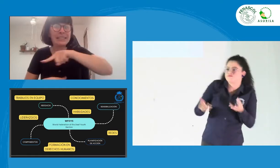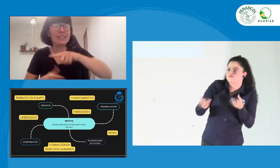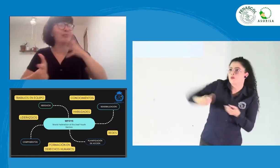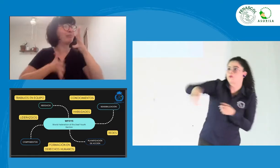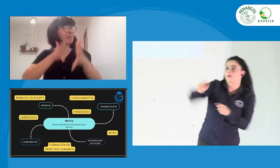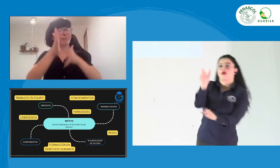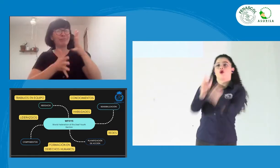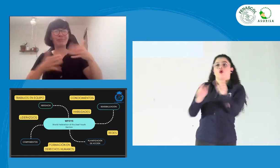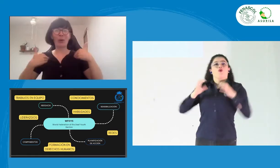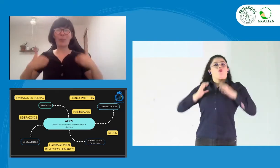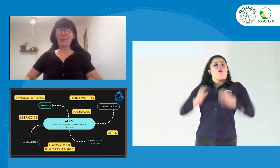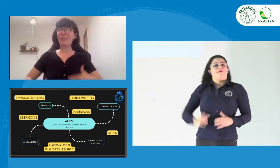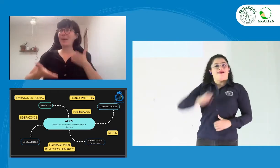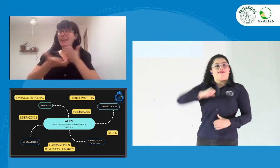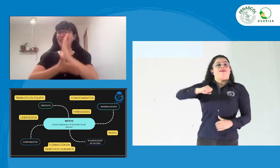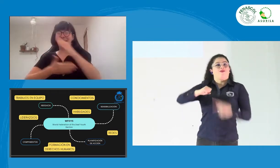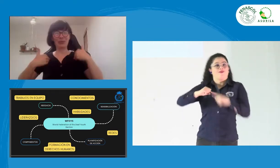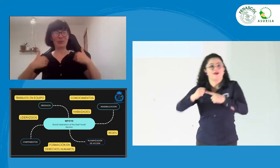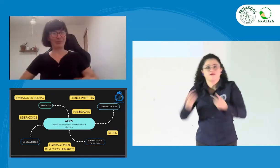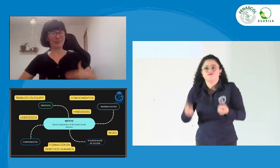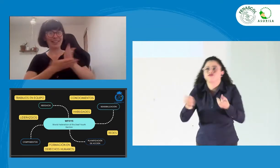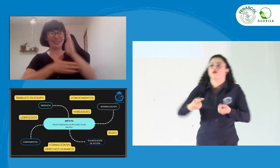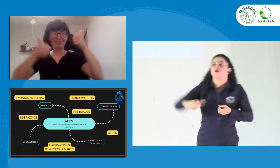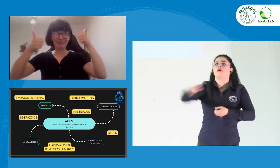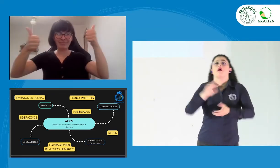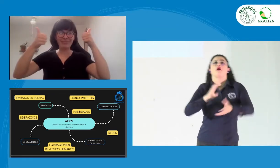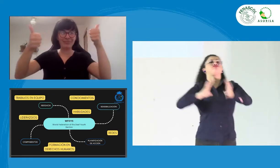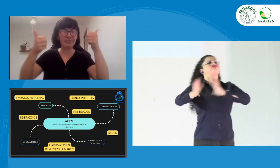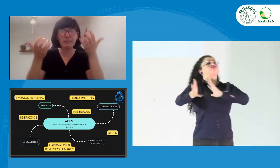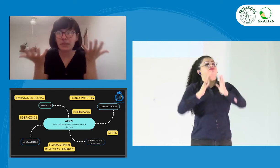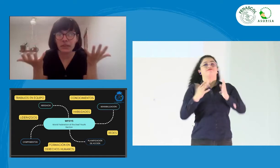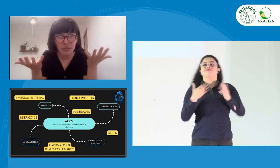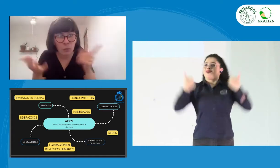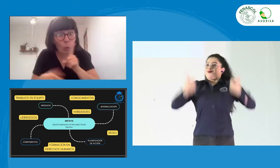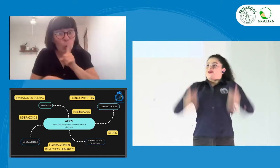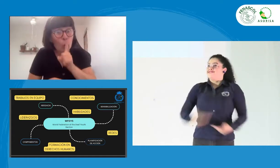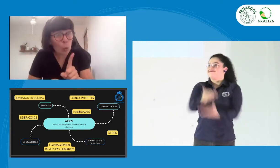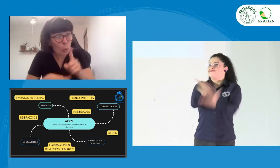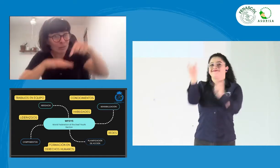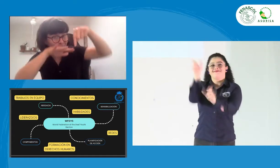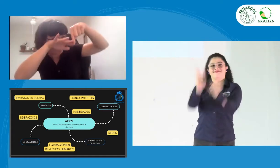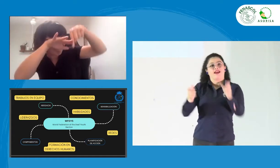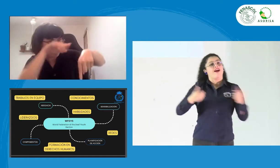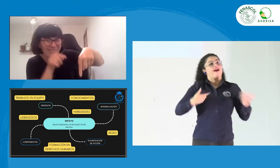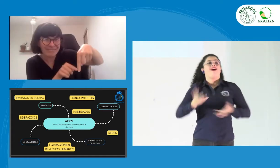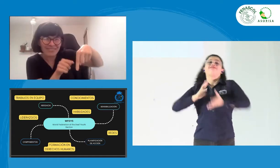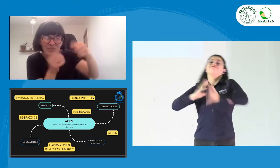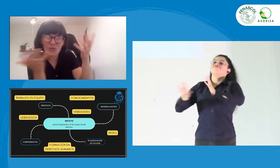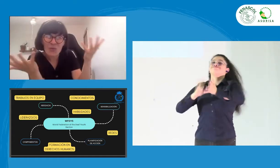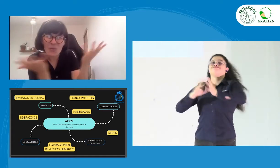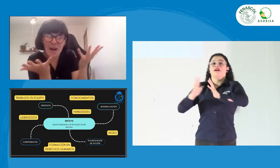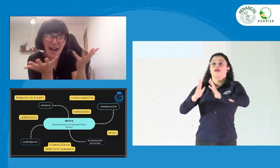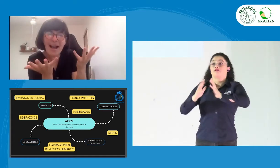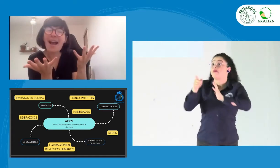para todas las personas. Pues porque muchas veces decimos, bueno, somos personas señantes, pero